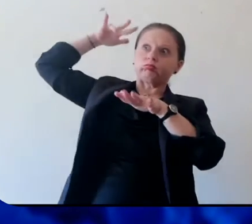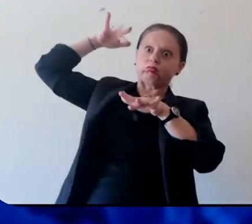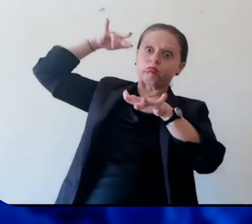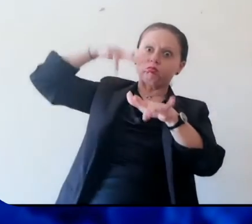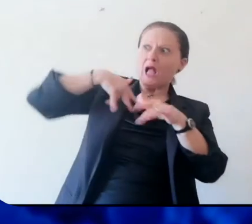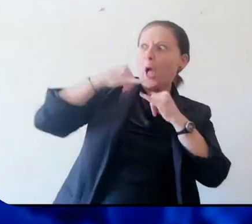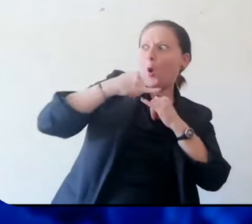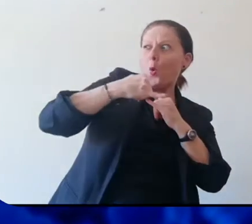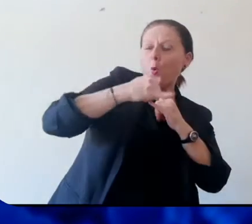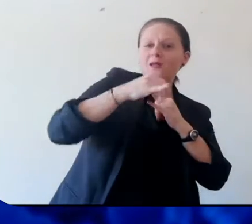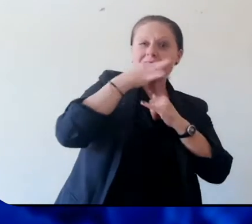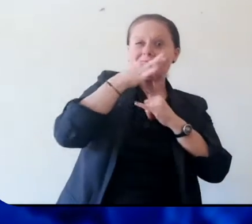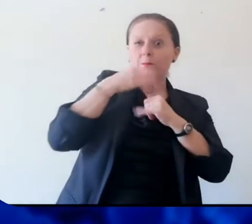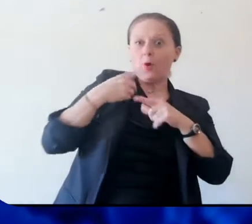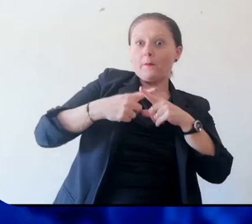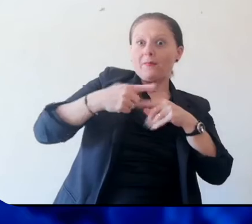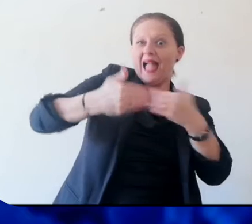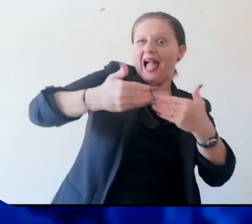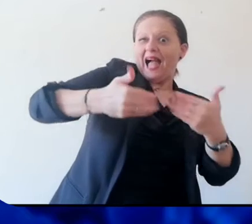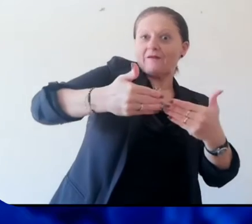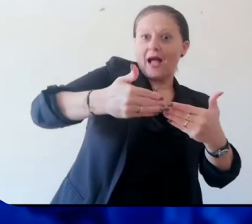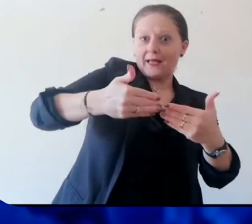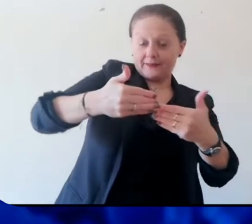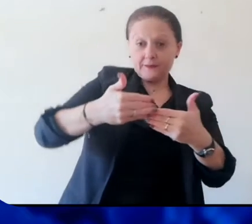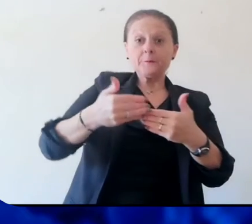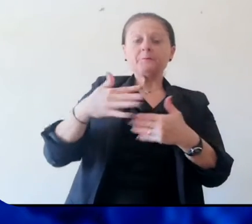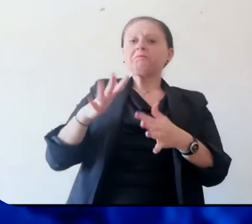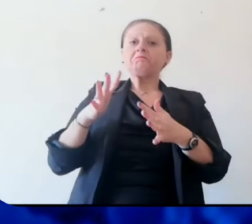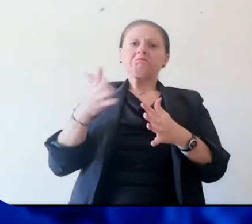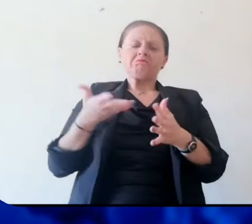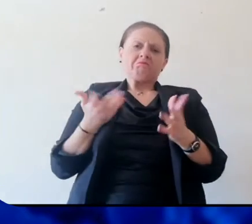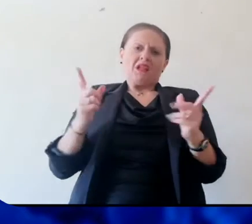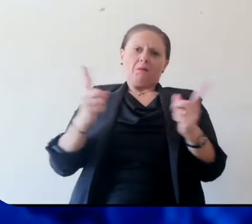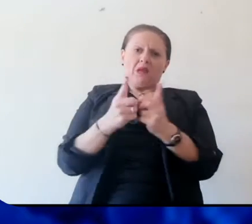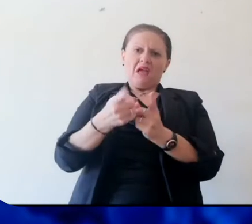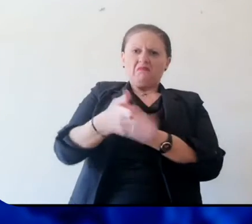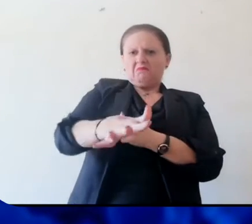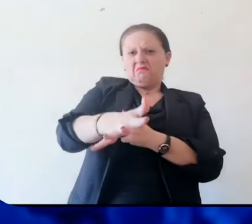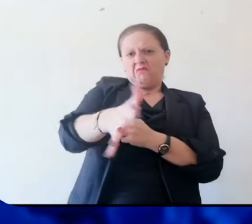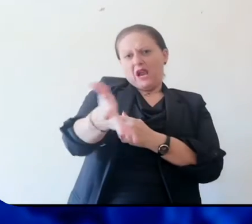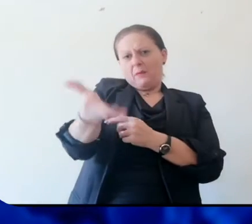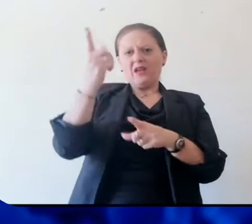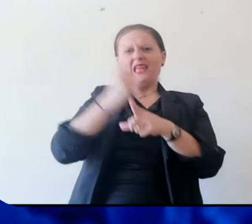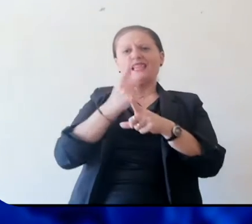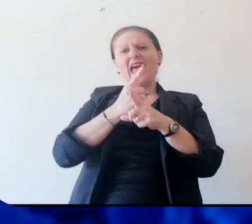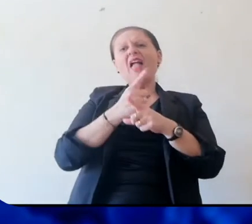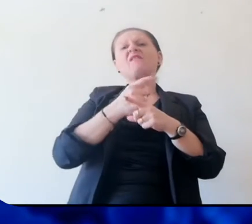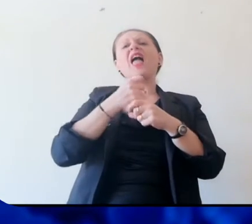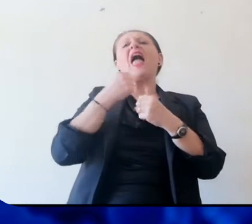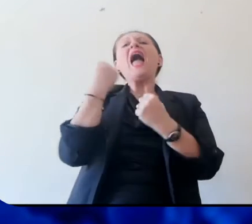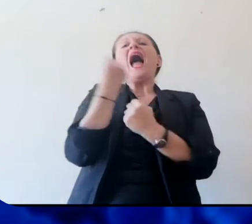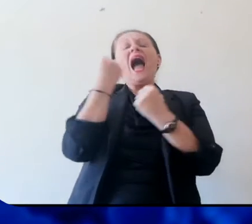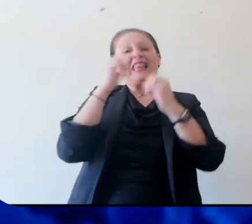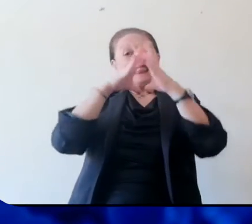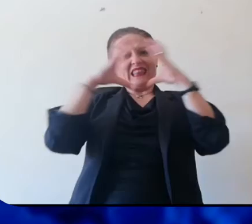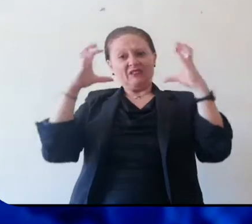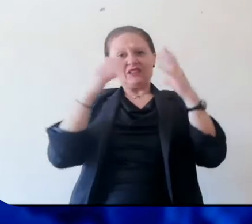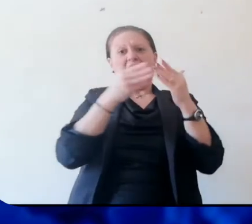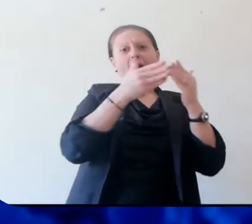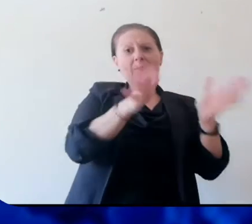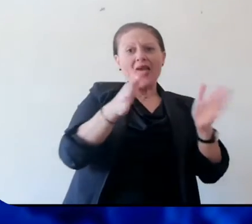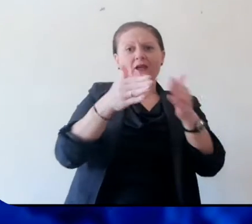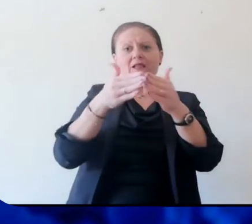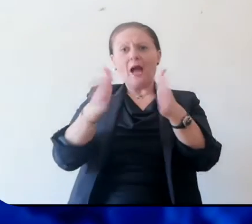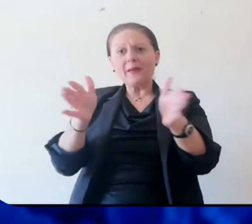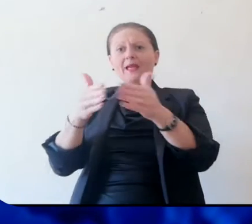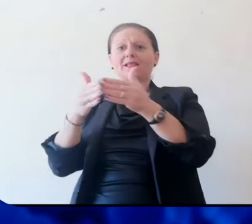vantaggio e se a breve, speriamo a breve, verrà previsto un programma di riapertura delle attività, è chiaro che